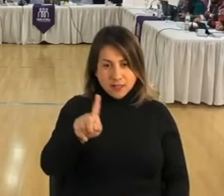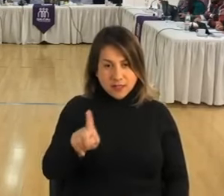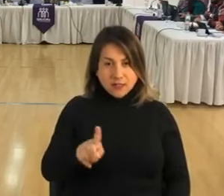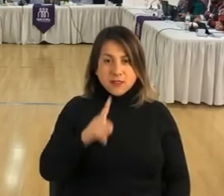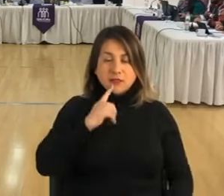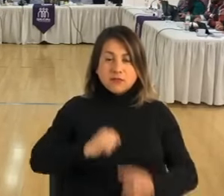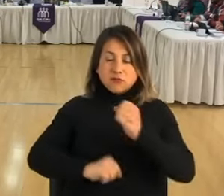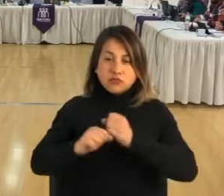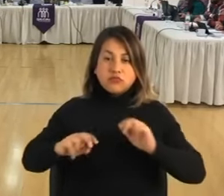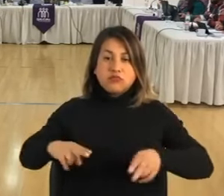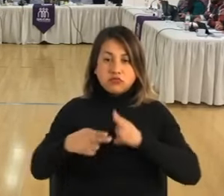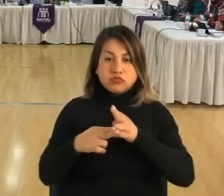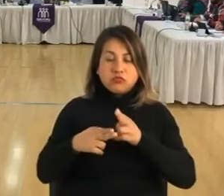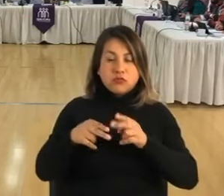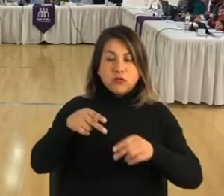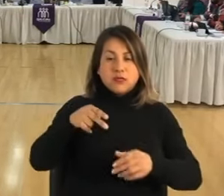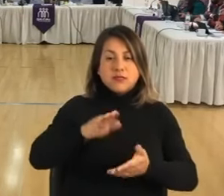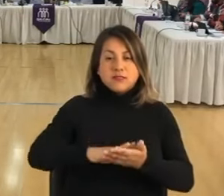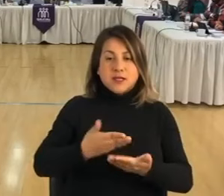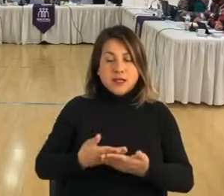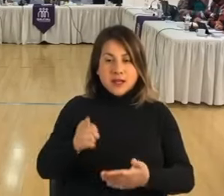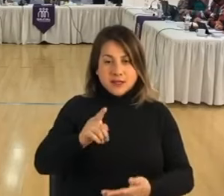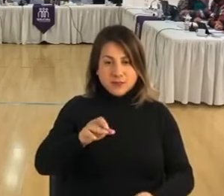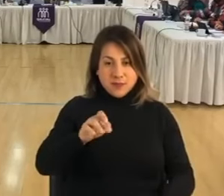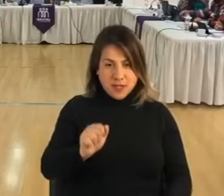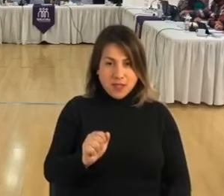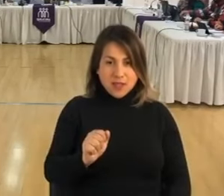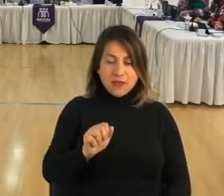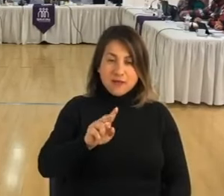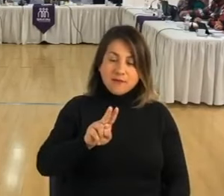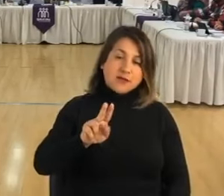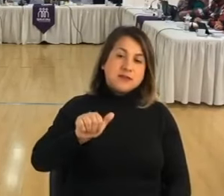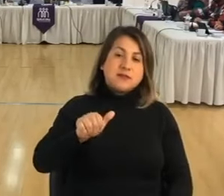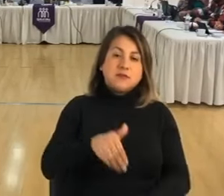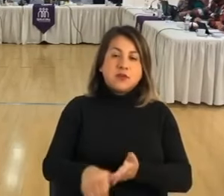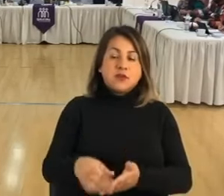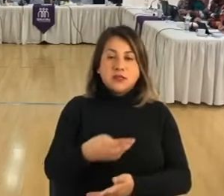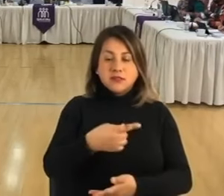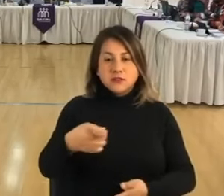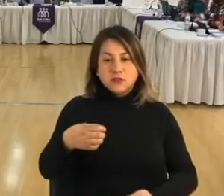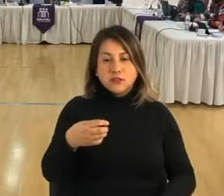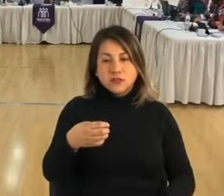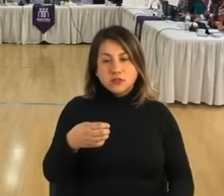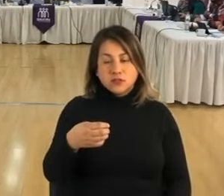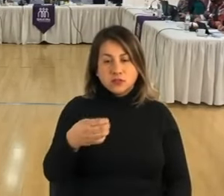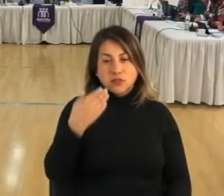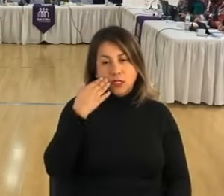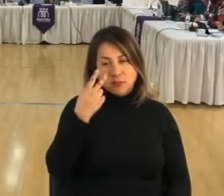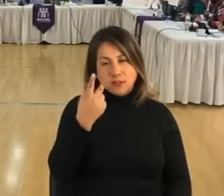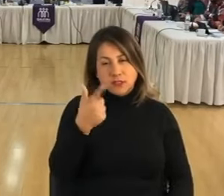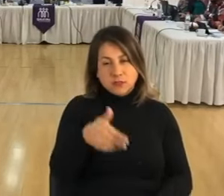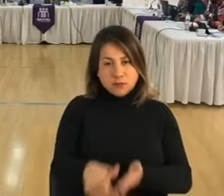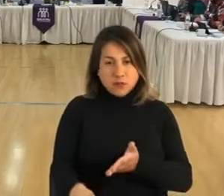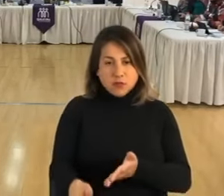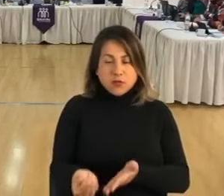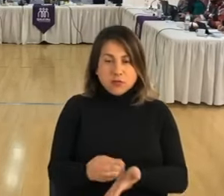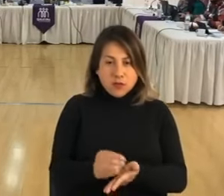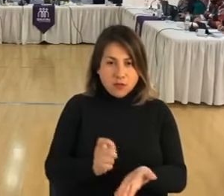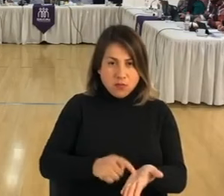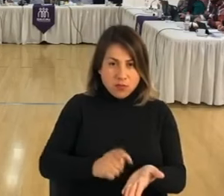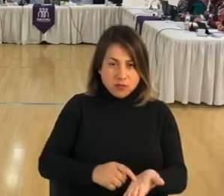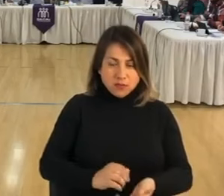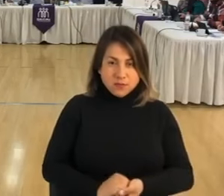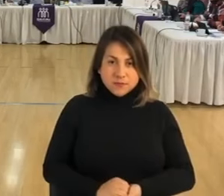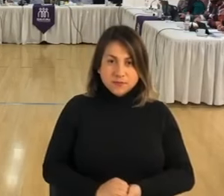Constructora Sanar S.A.A., por un monto de 96.136.479 pesos y va incluido.